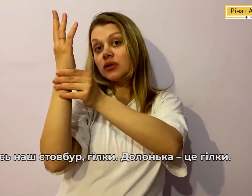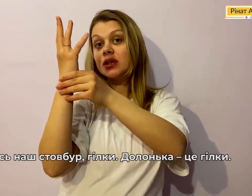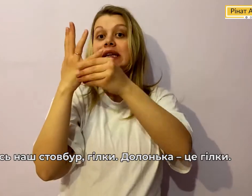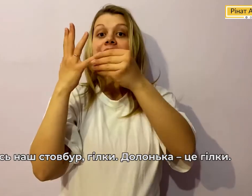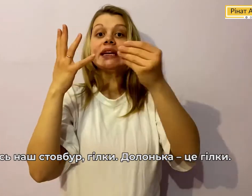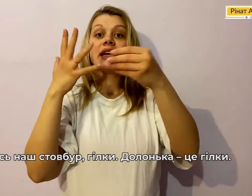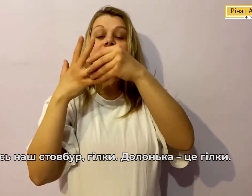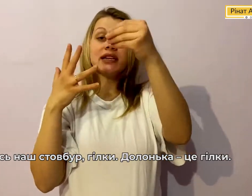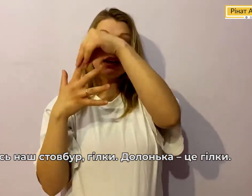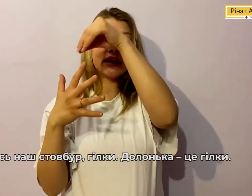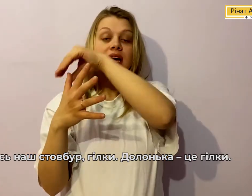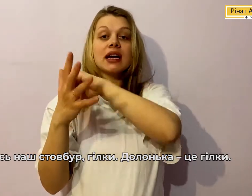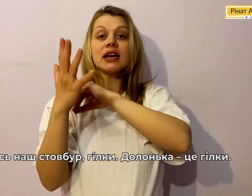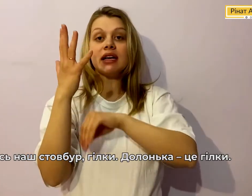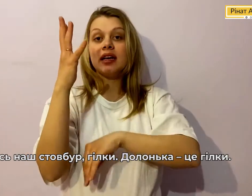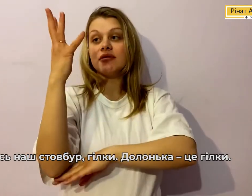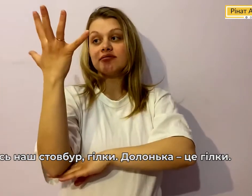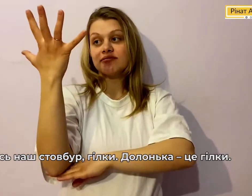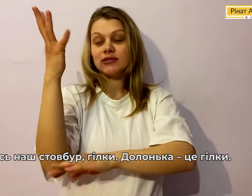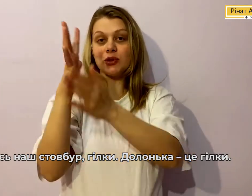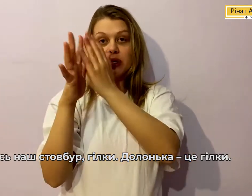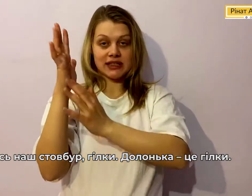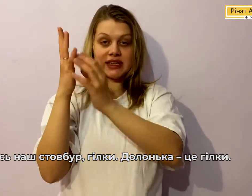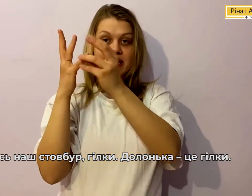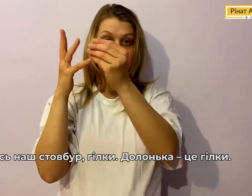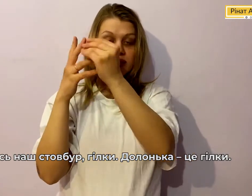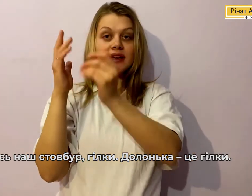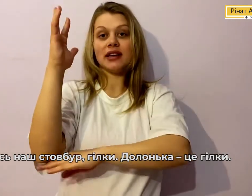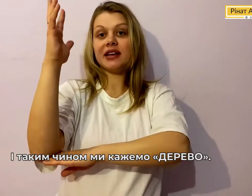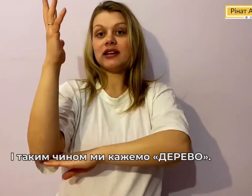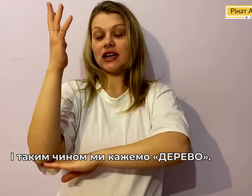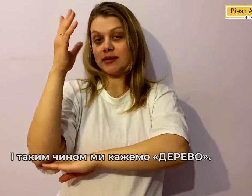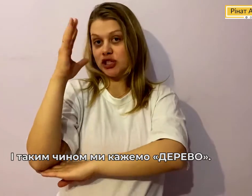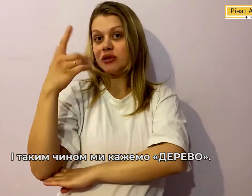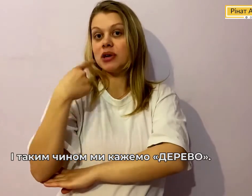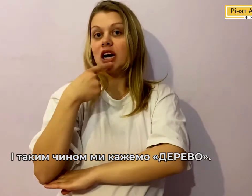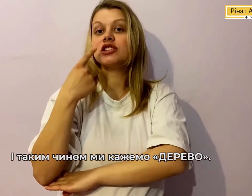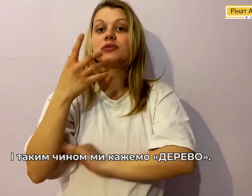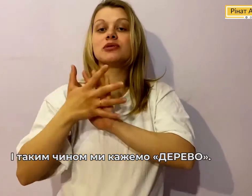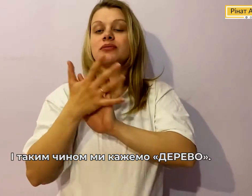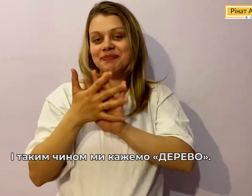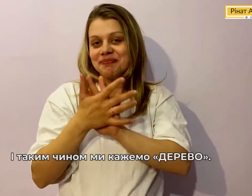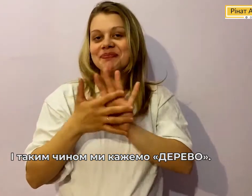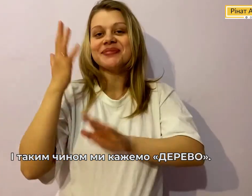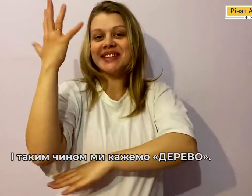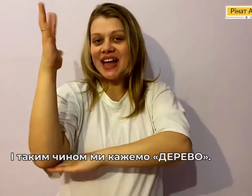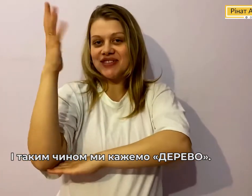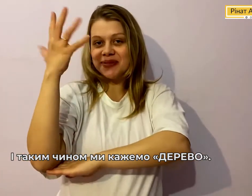Гілки І Долонька Це гілки І таким чином Ми кажемо Дерево